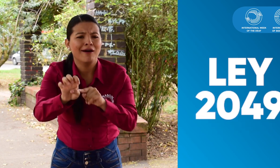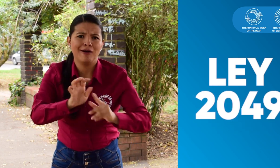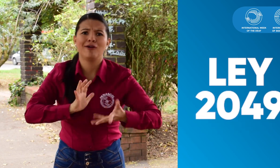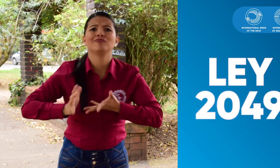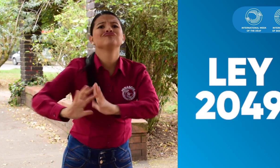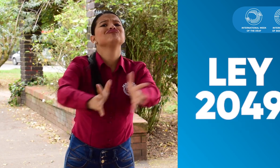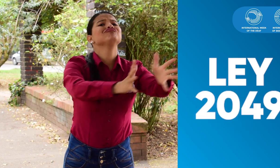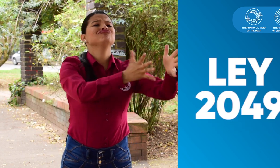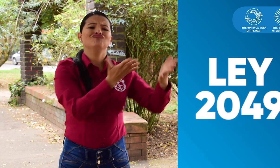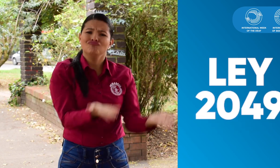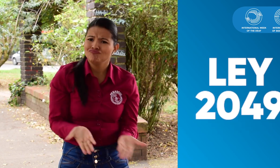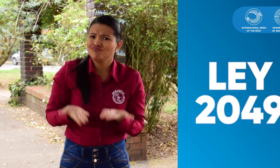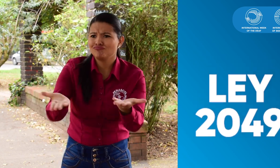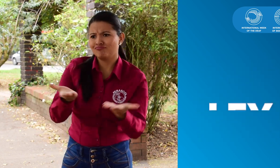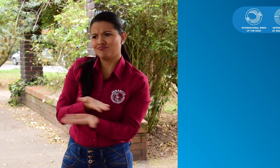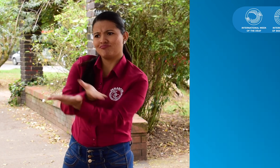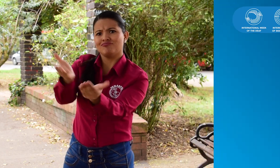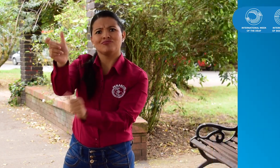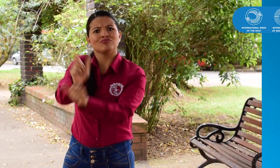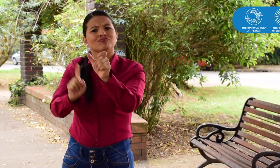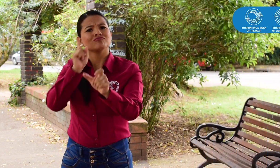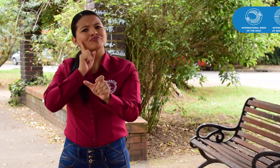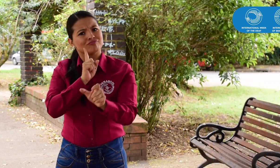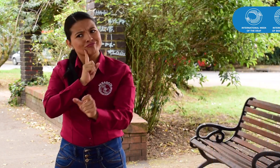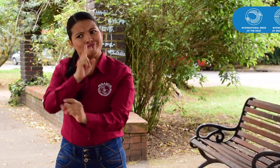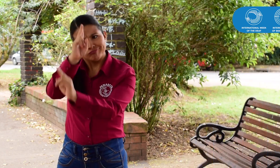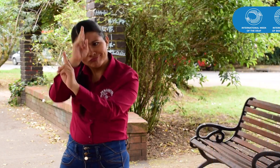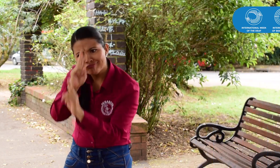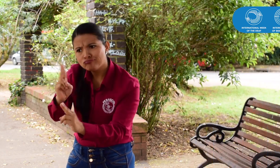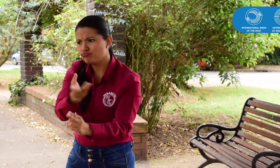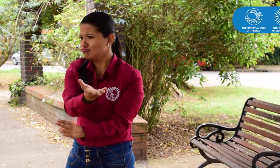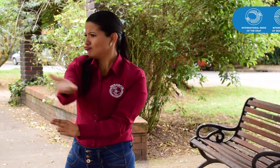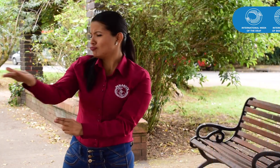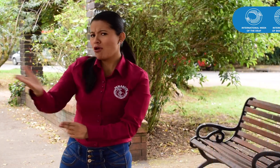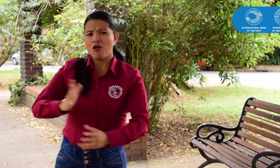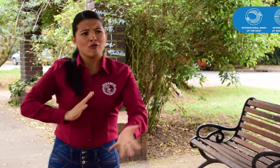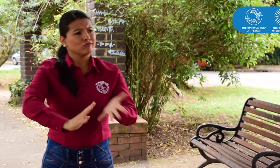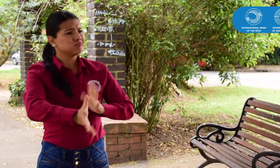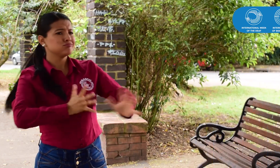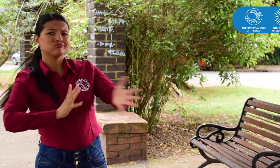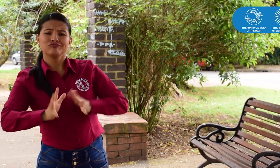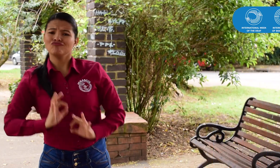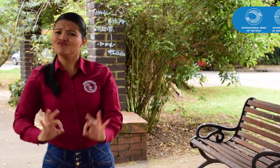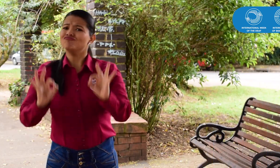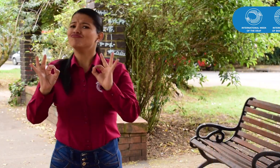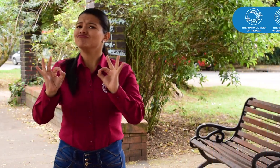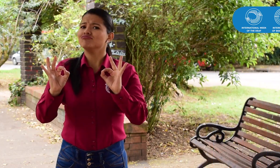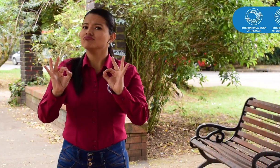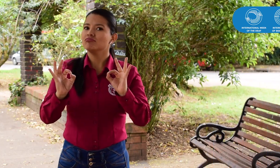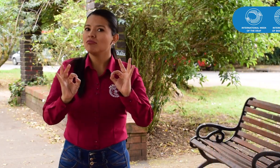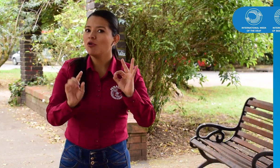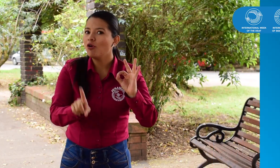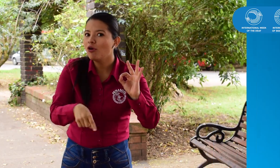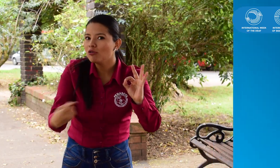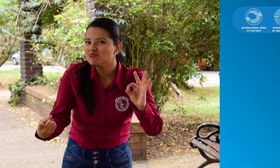Gracias a esta normativa es que se tiene la lengua de señas para las personas sordas y es una forma de respetar a la comunidad sorda.